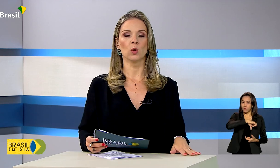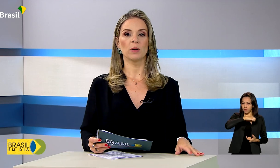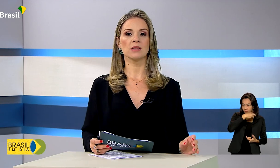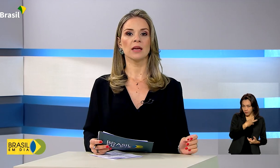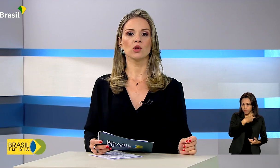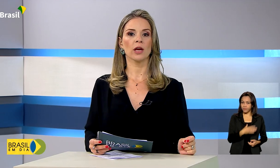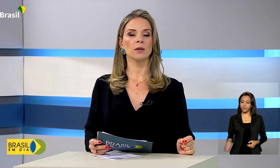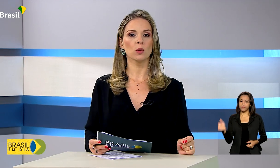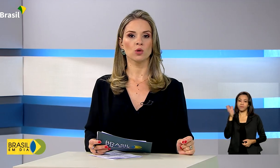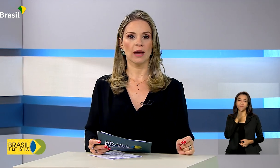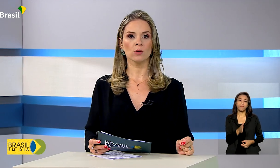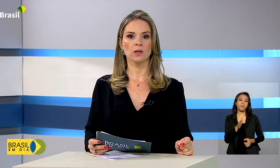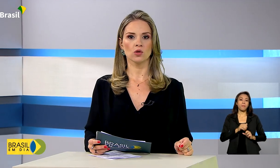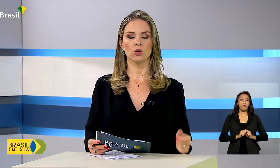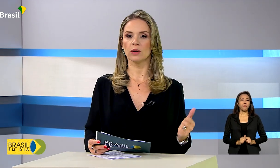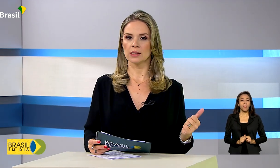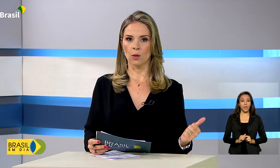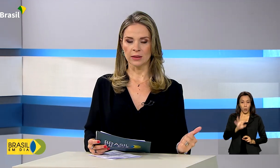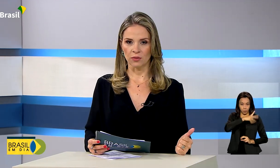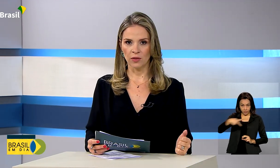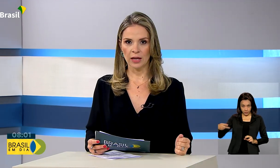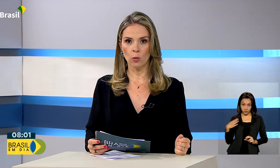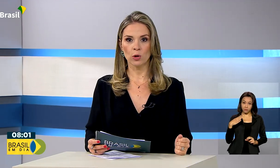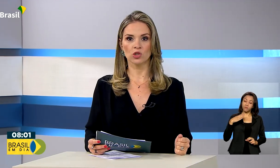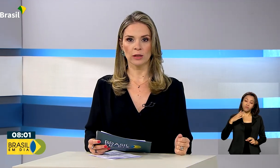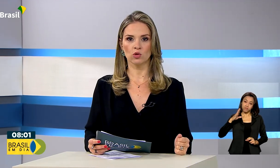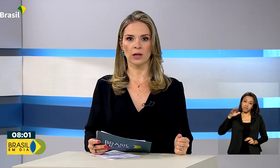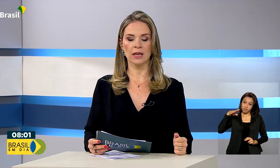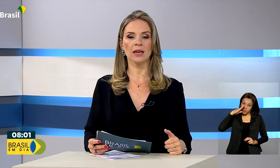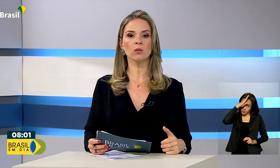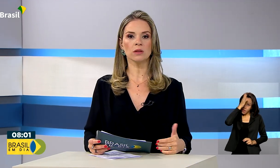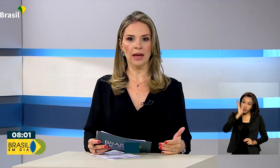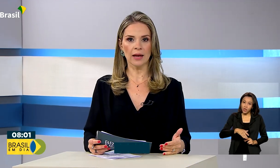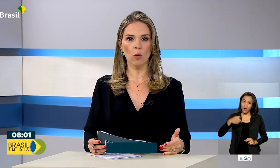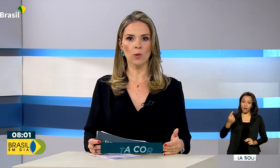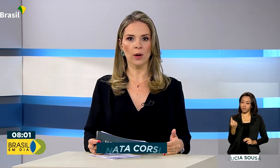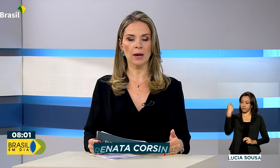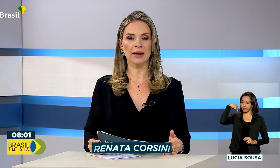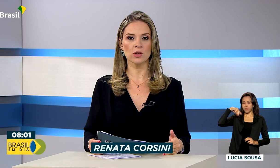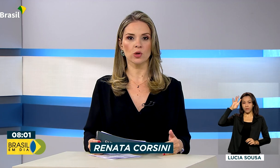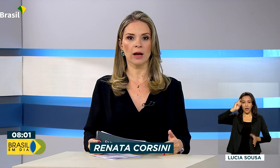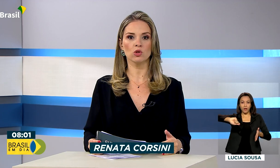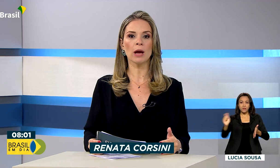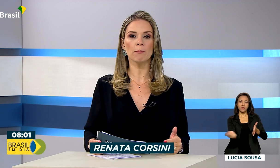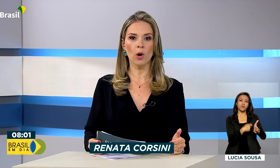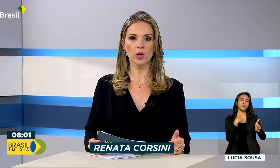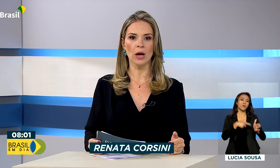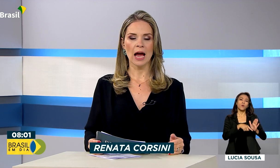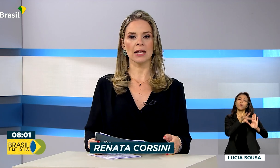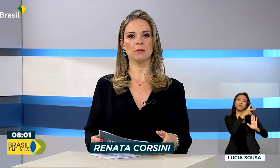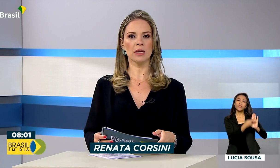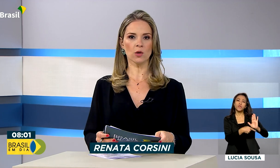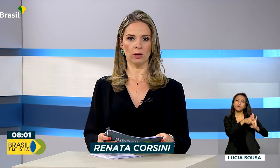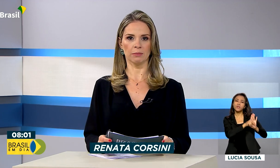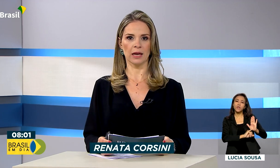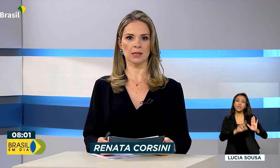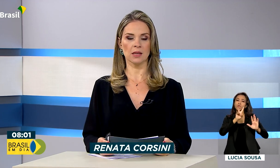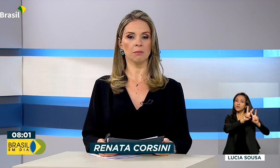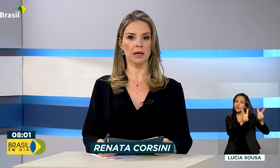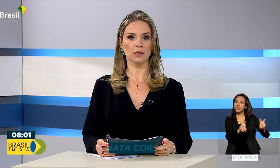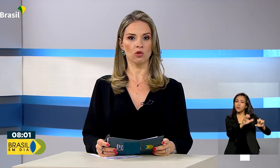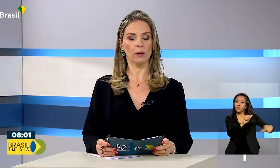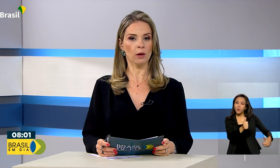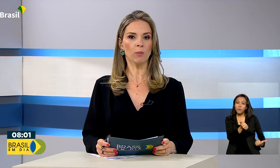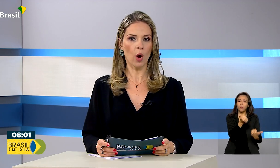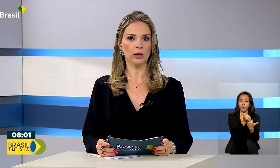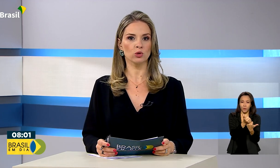O presidente Jair Bolsonaro sancionou nesta quarta-feira o projeto de lei que altera o Programa Nacional de Apoio às Microempresas